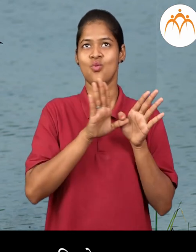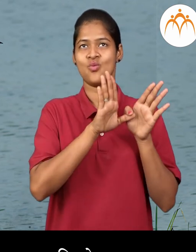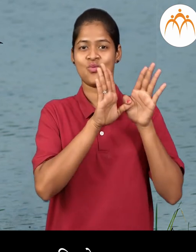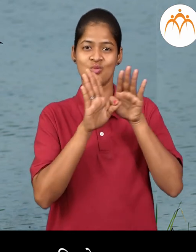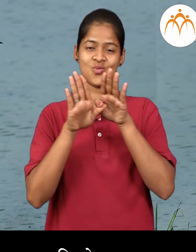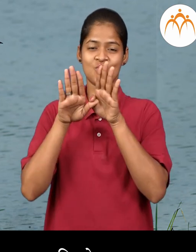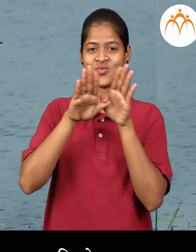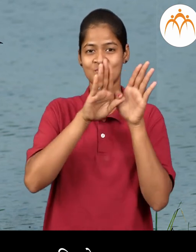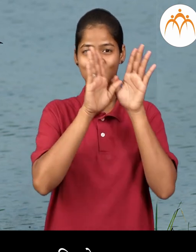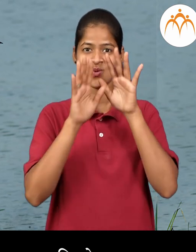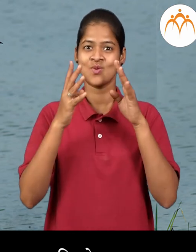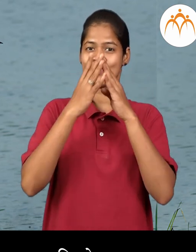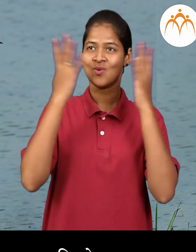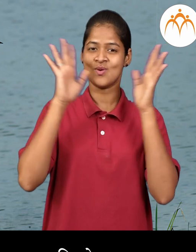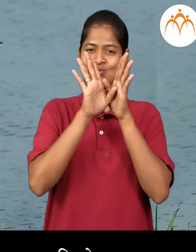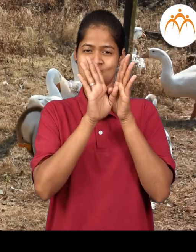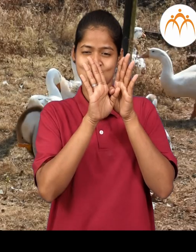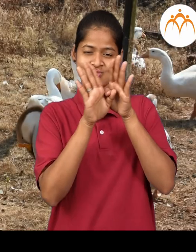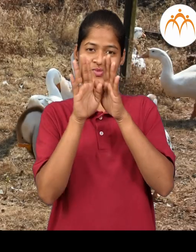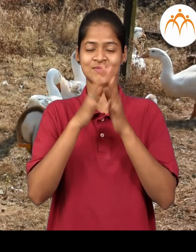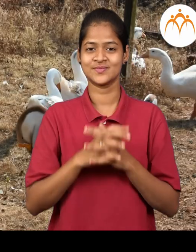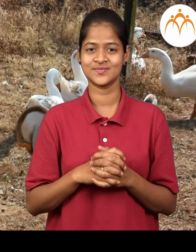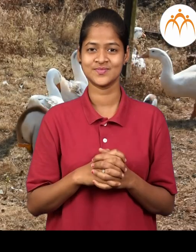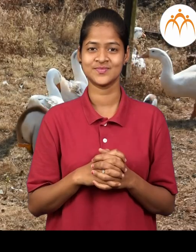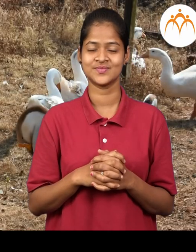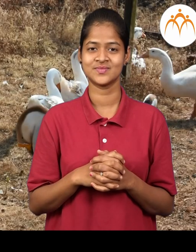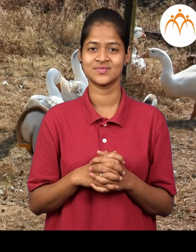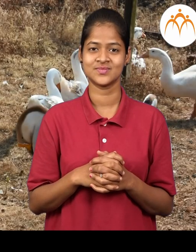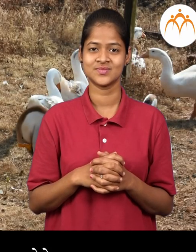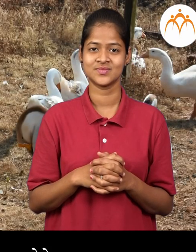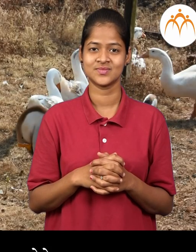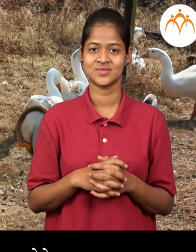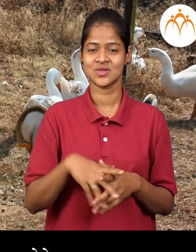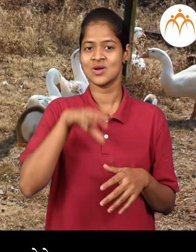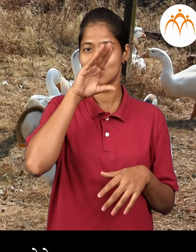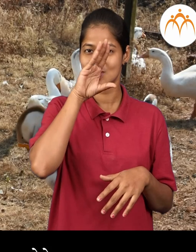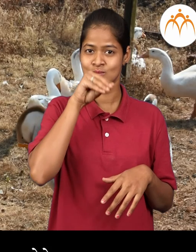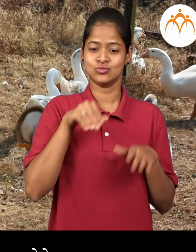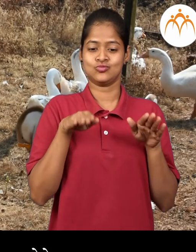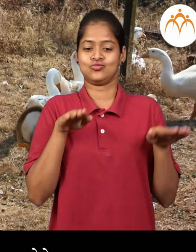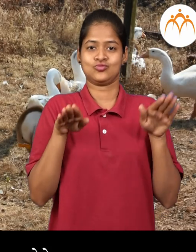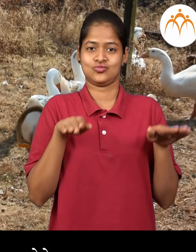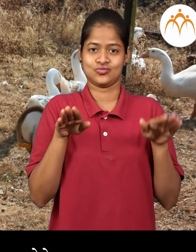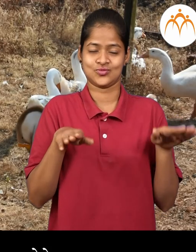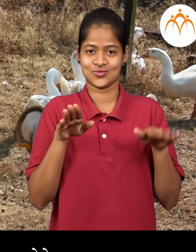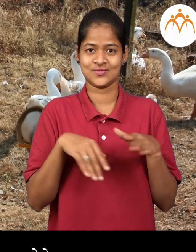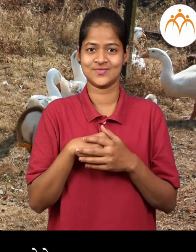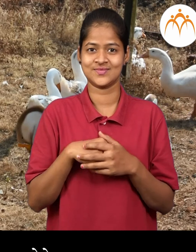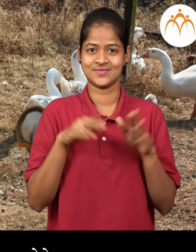उडताना दिस्ते बदक बदक बदकाला पाणयात